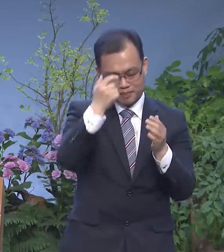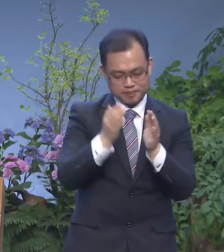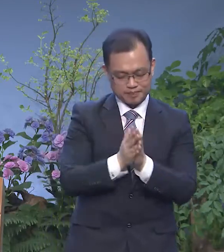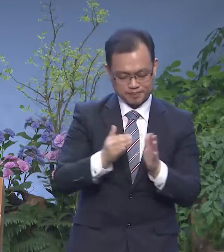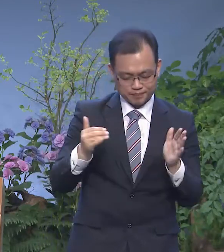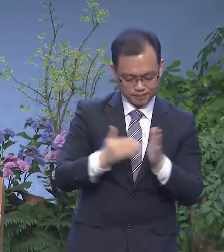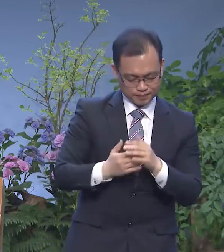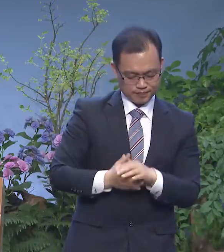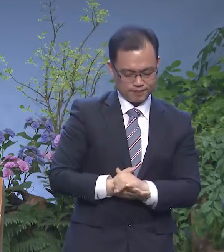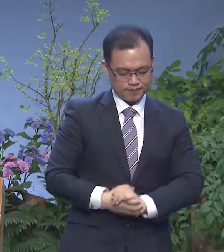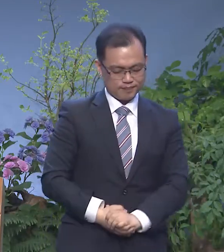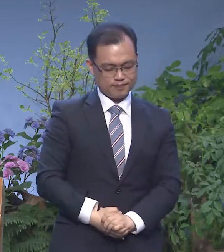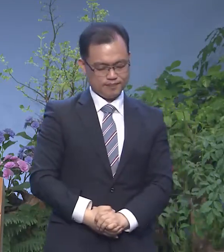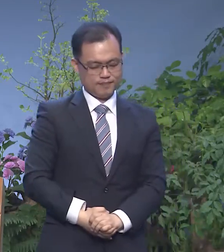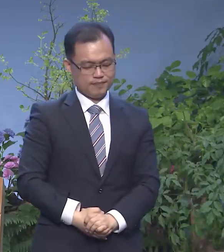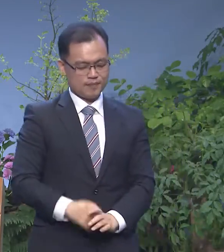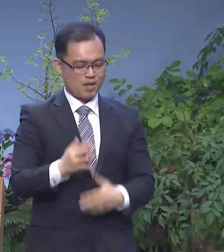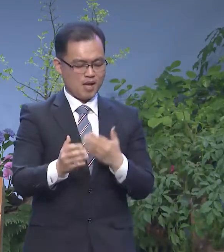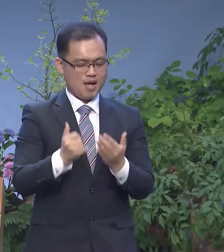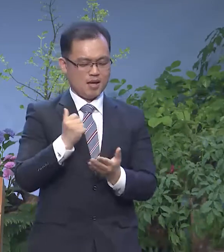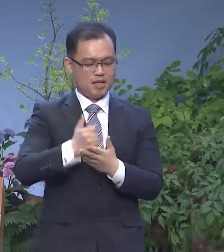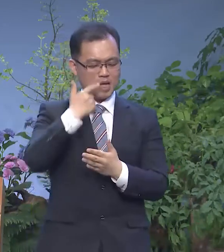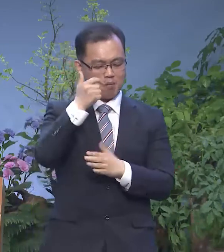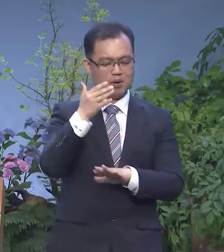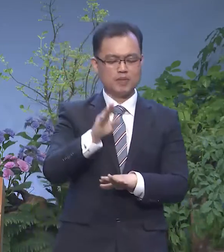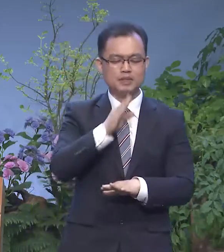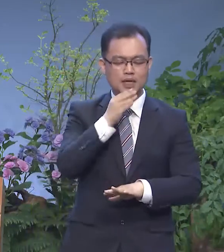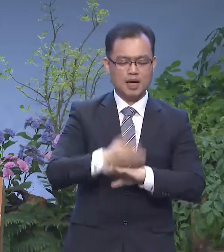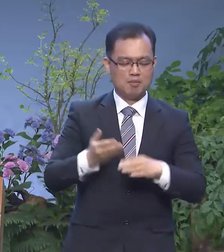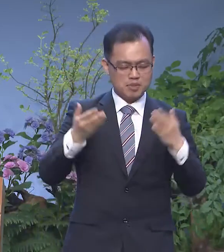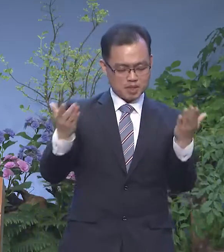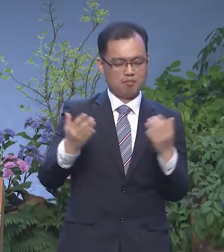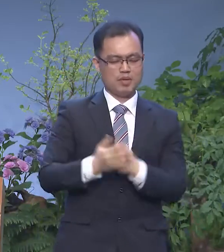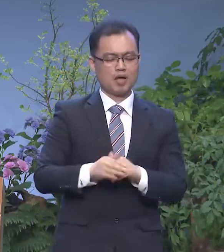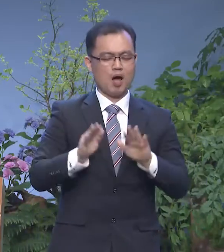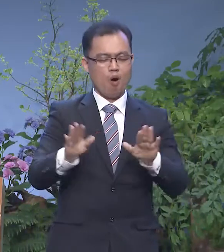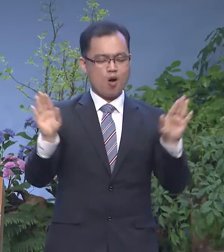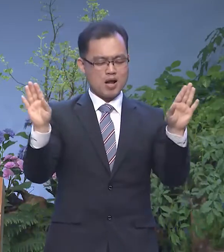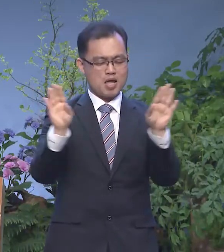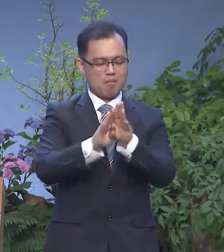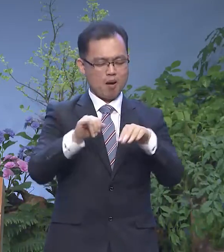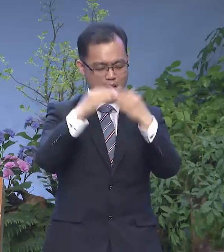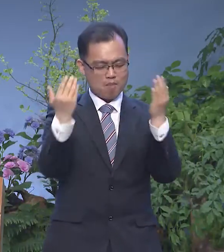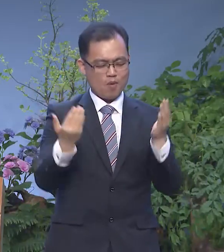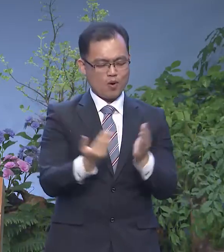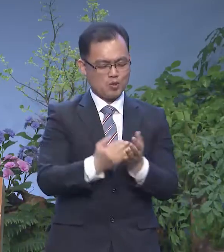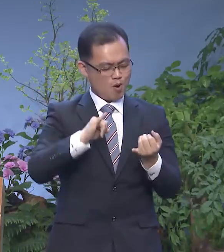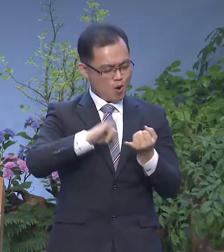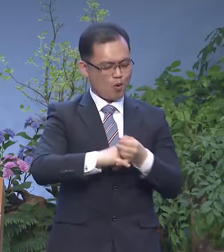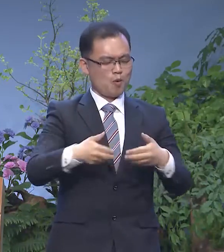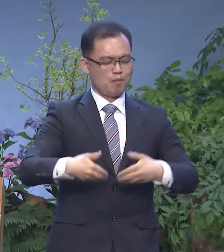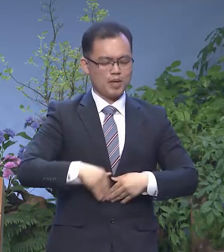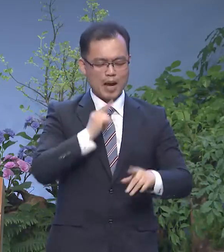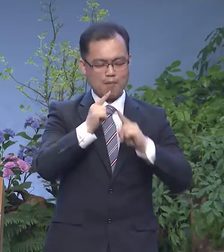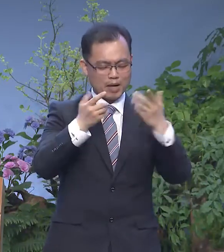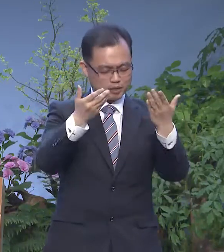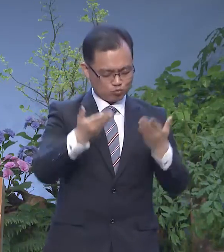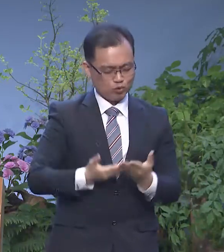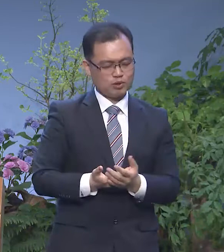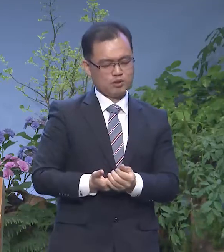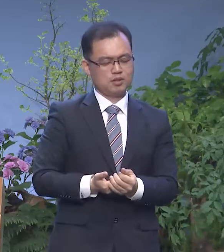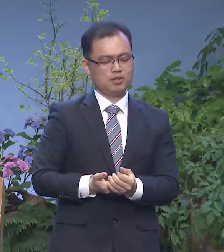기도하겠습니다 하나님 아버지 참 감사합니다 오늘 이 밤에 우리 모두에게 꼭 필요한 말씀을 주셔서